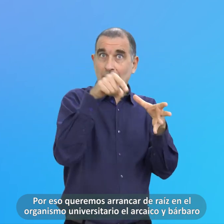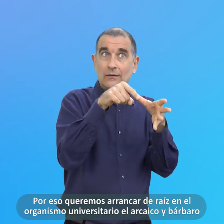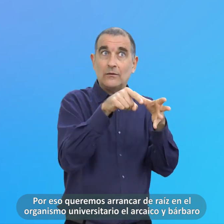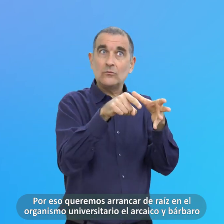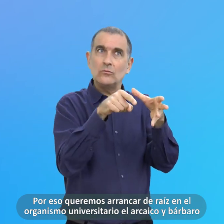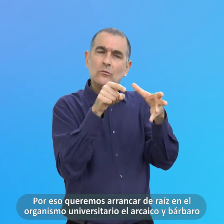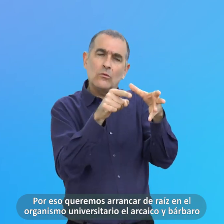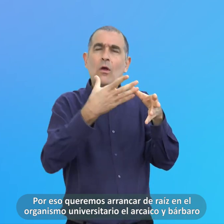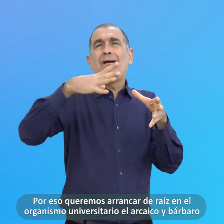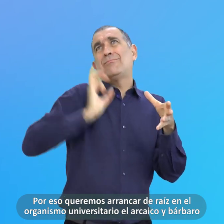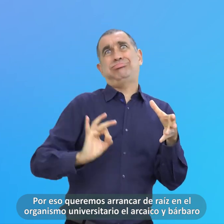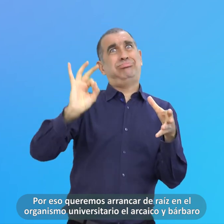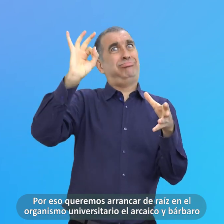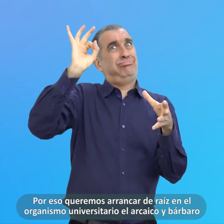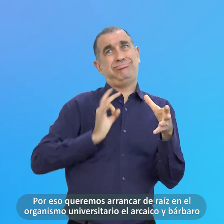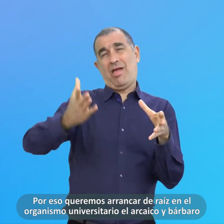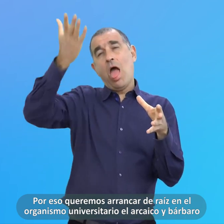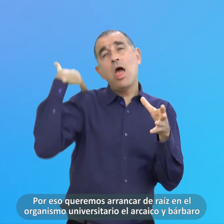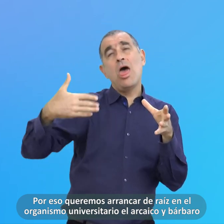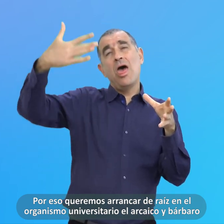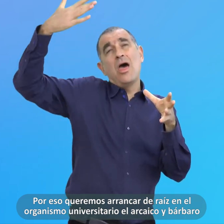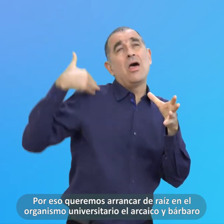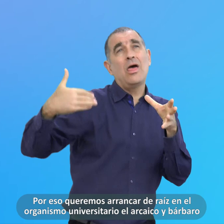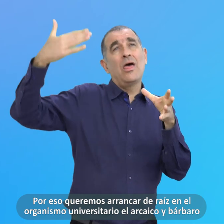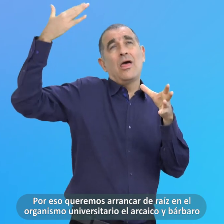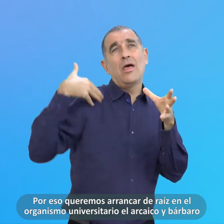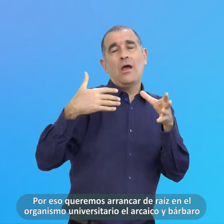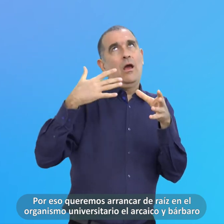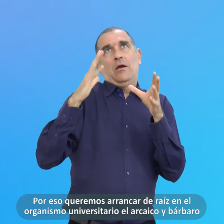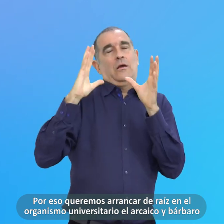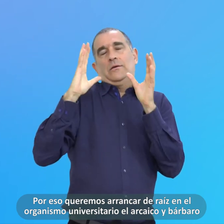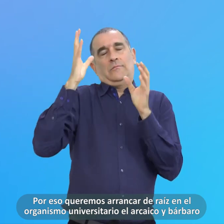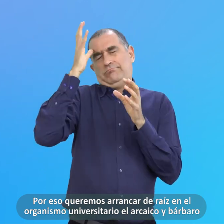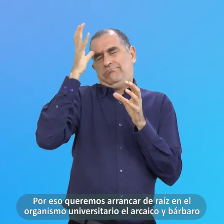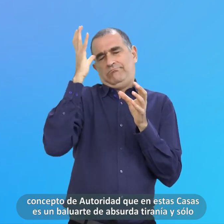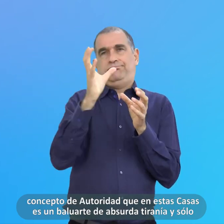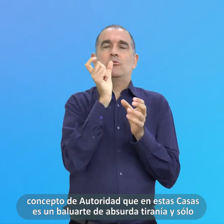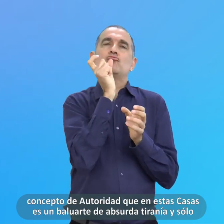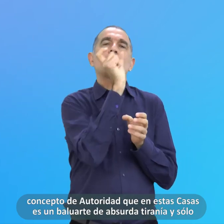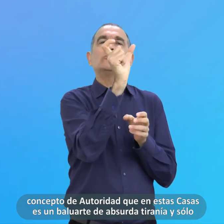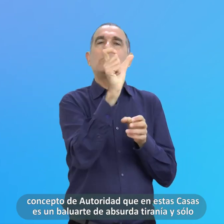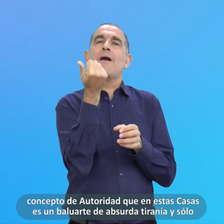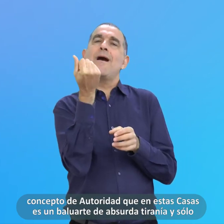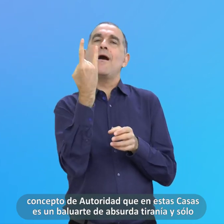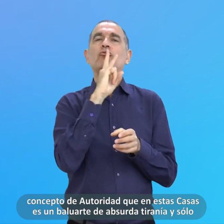Universitario El arcaico Y bárbaro Concepto De autoridad